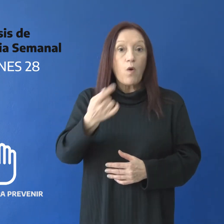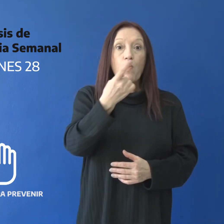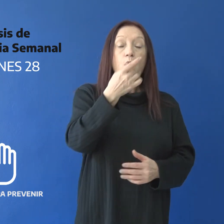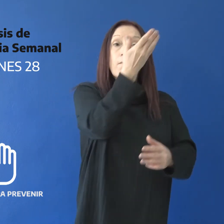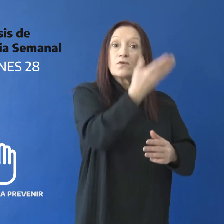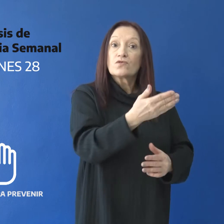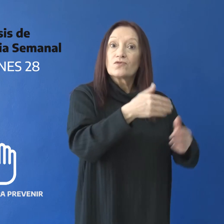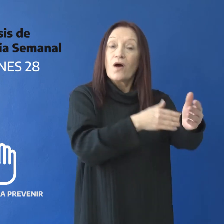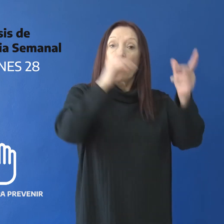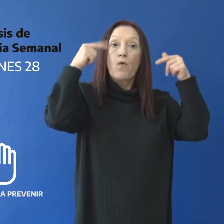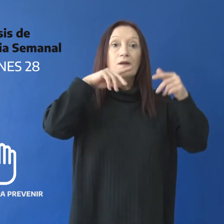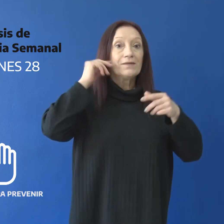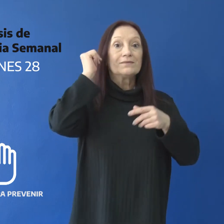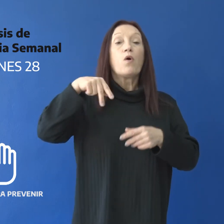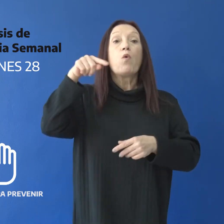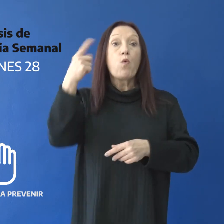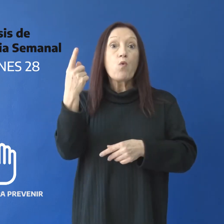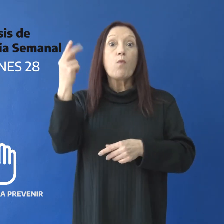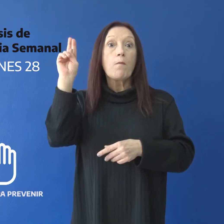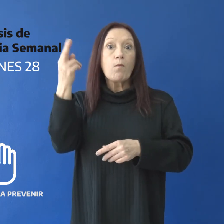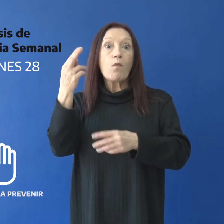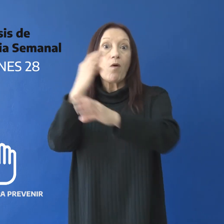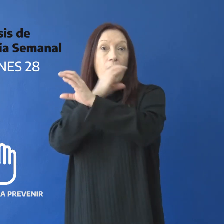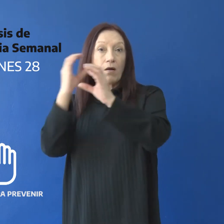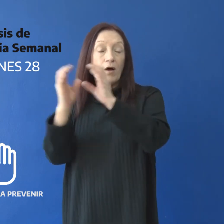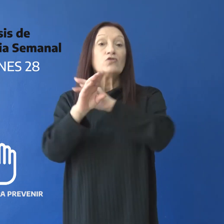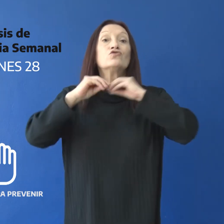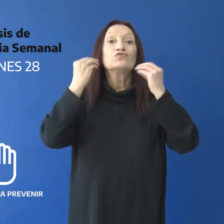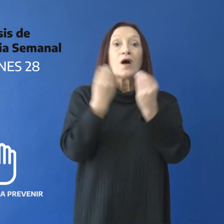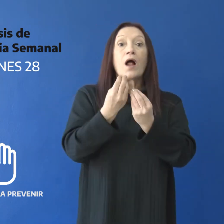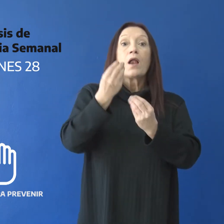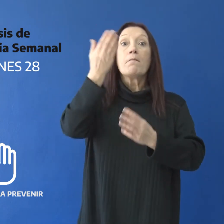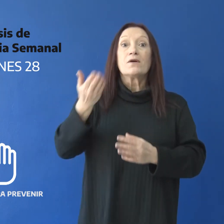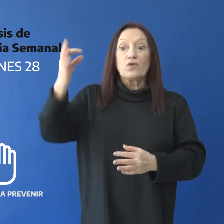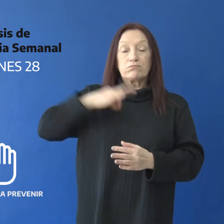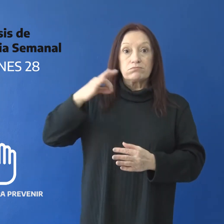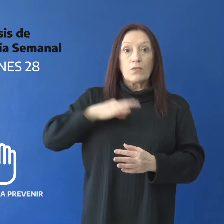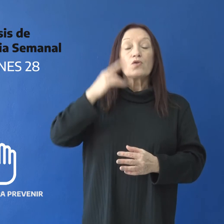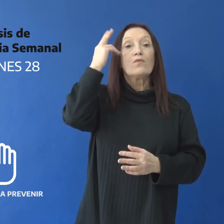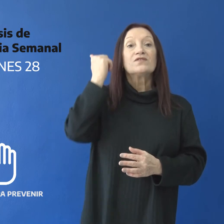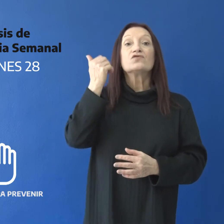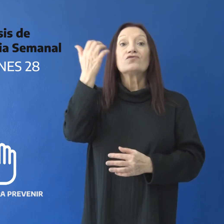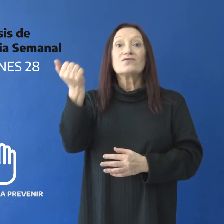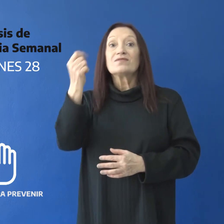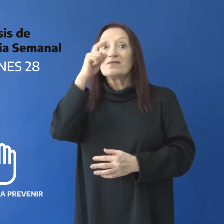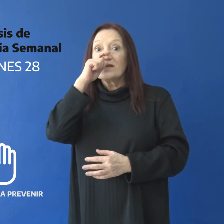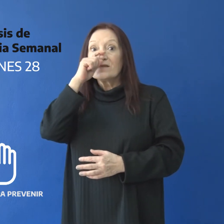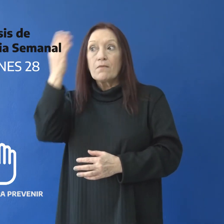1 El Calafate Del total de positivos 967 son de río